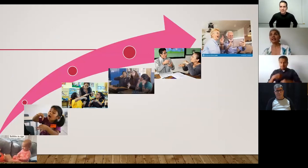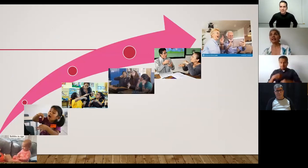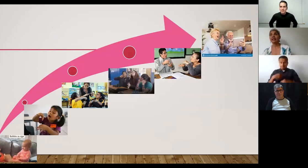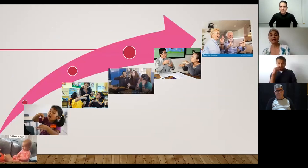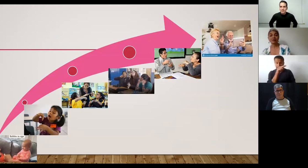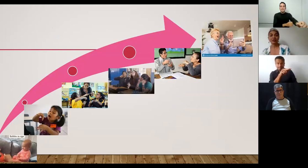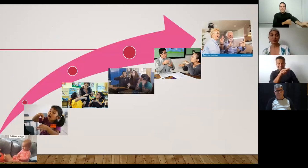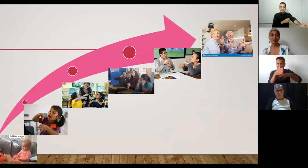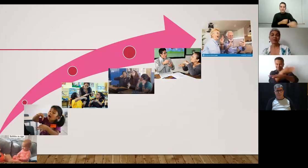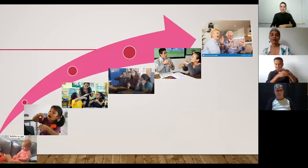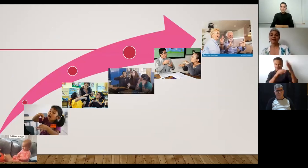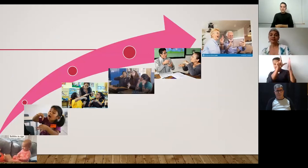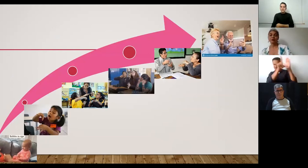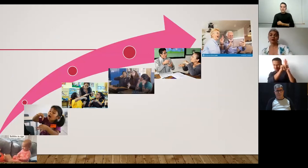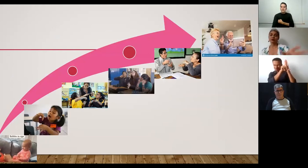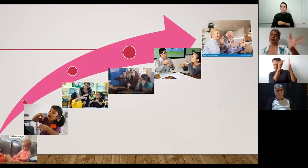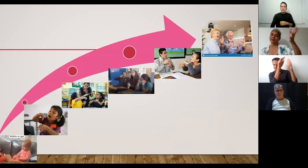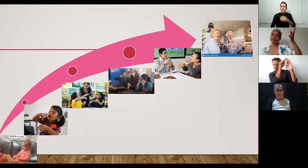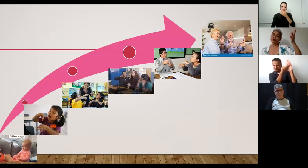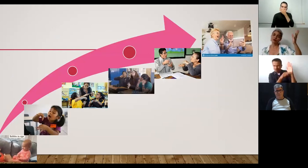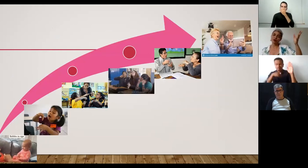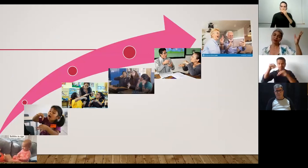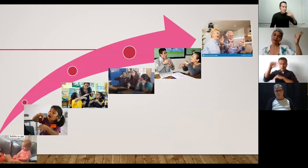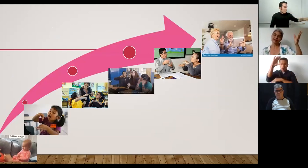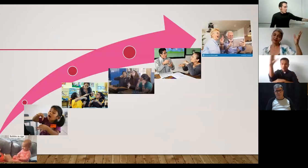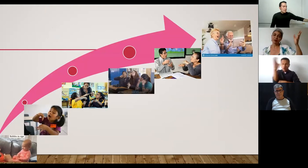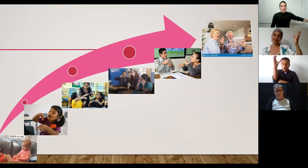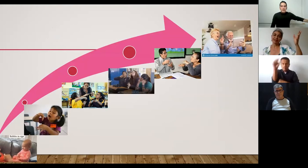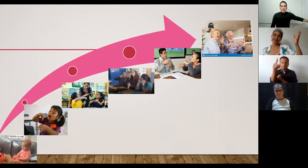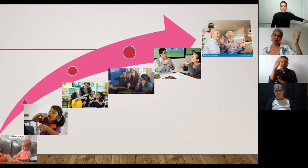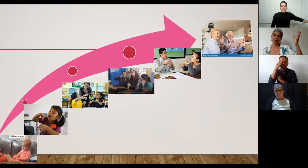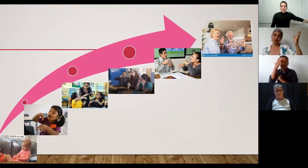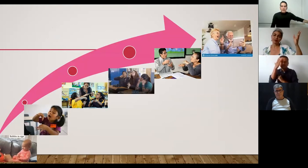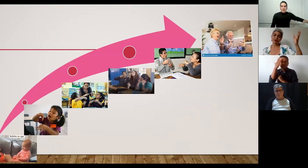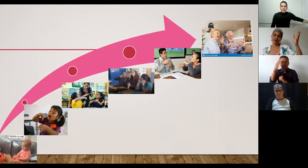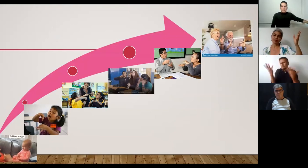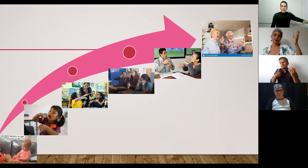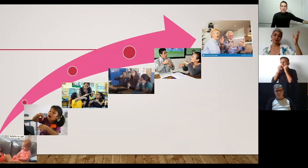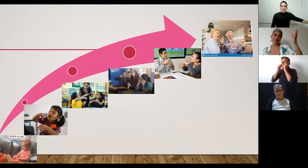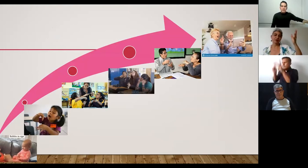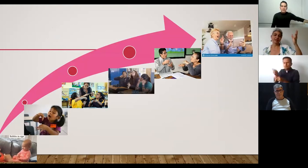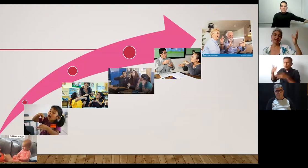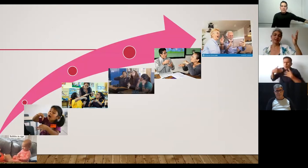que tenemos en Colombia si uno piensa en el curso de vida de cualquier ser humano sordo o sorda